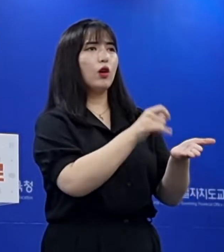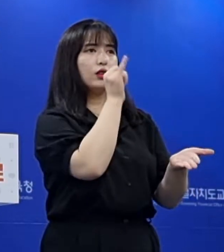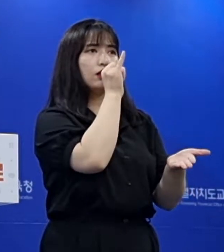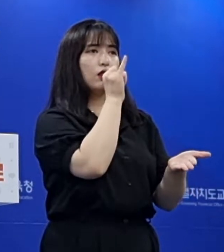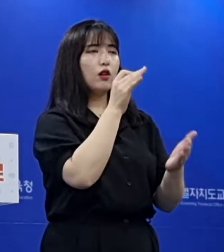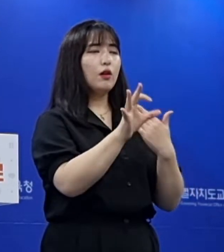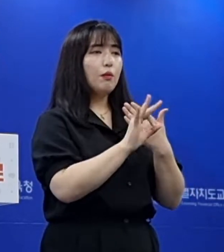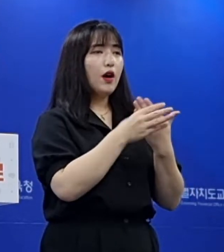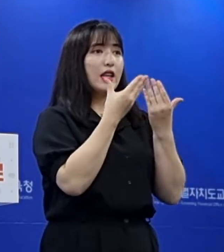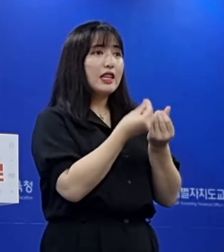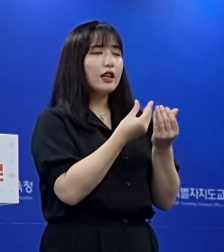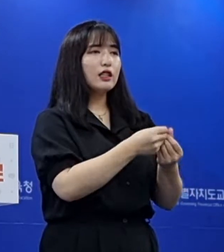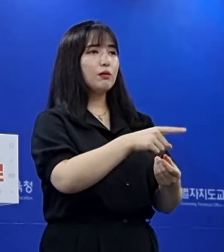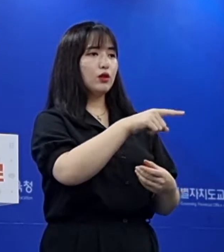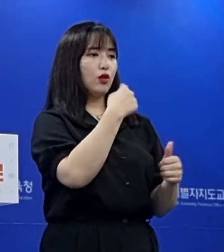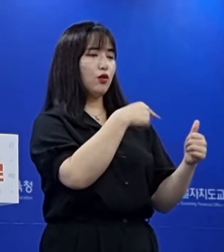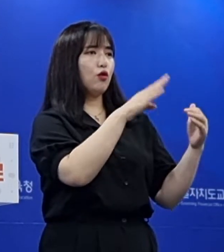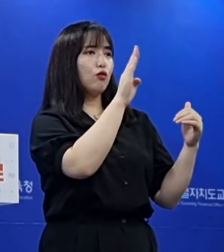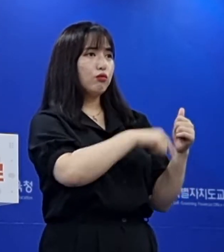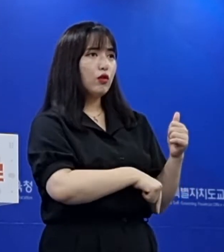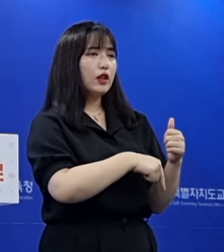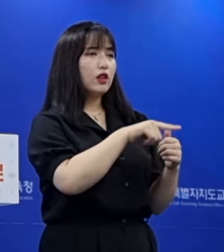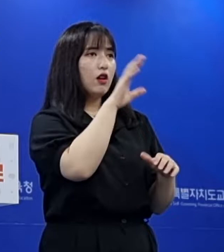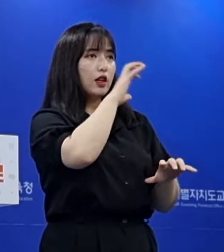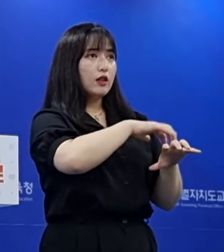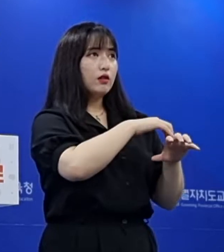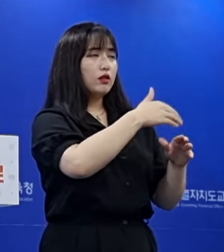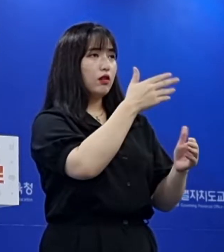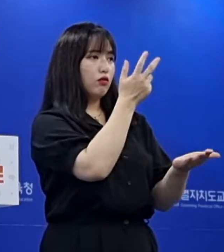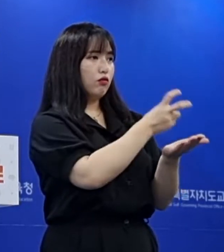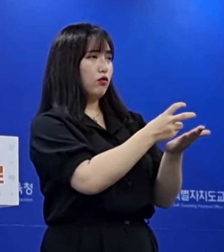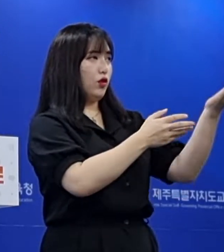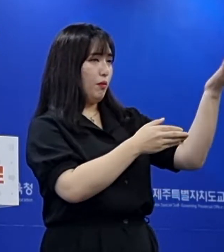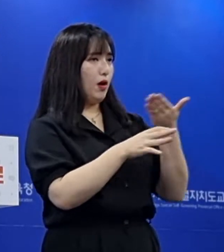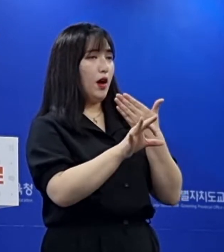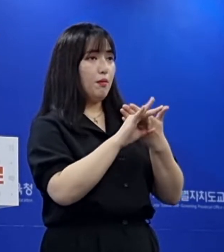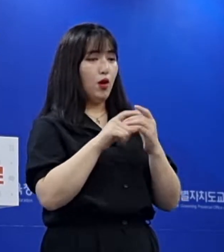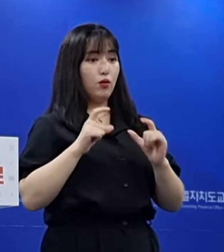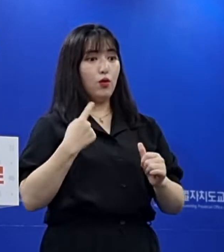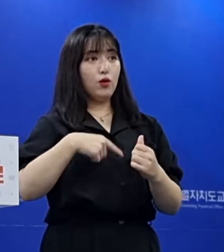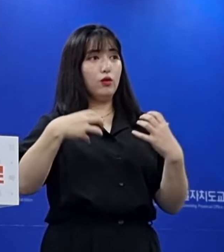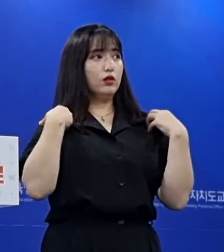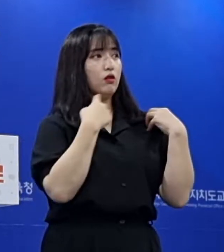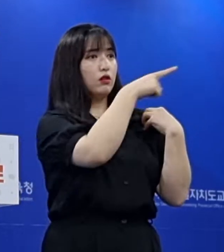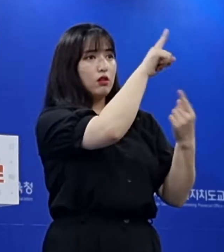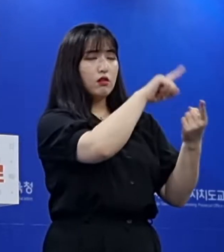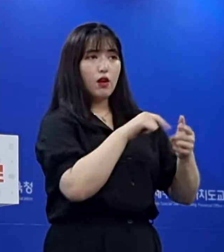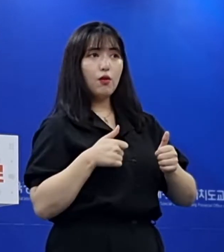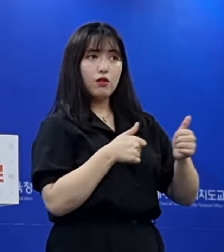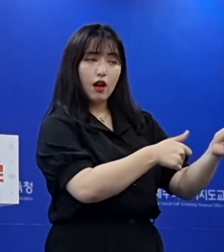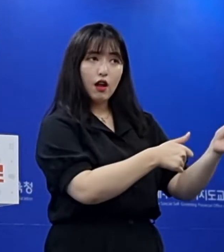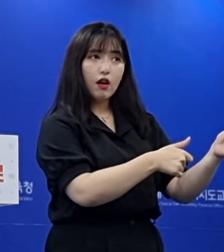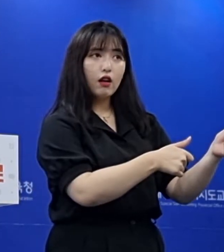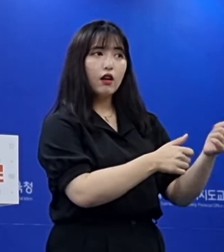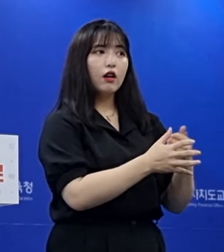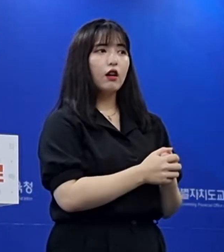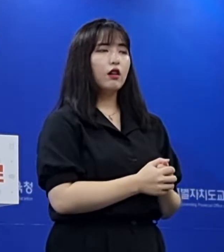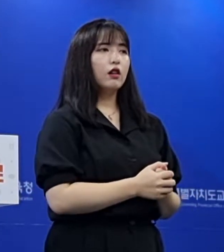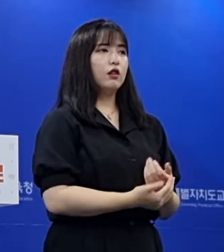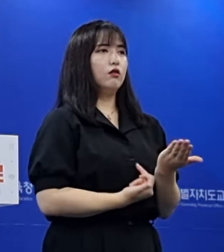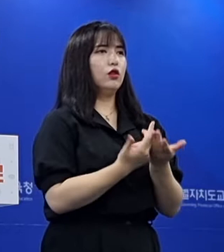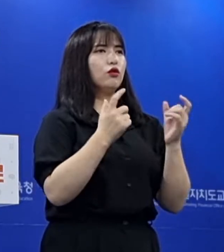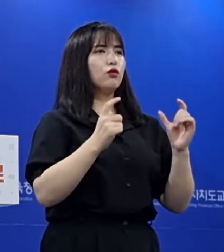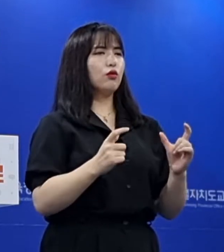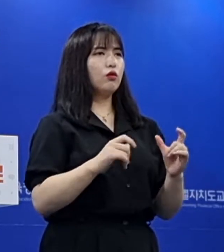예를 들어 교육부에서 수학여행 자세 방침이 이럴 경우에 교육청에서는 그걸 교육부 방침 그대로 따를 건지. 왜냐하면 제주 같은